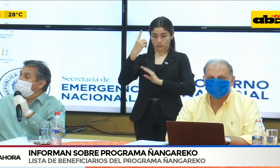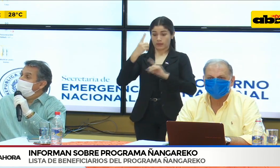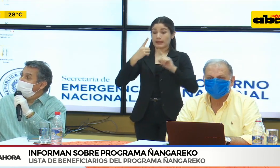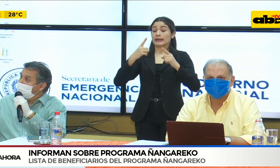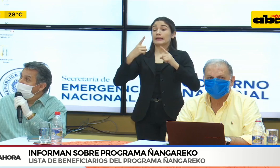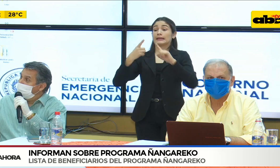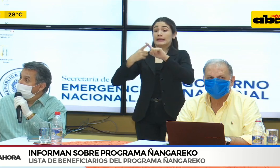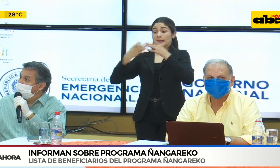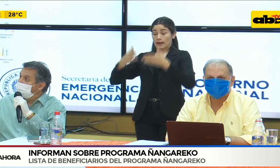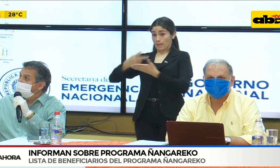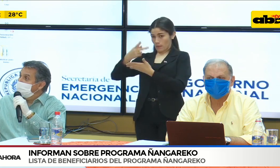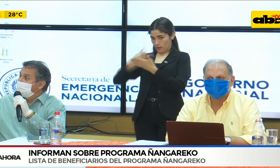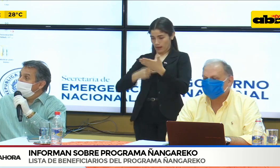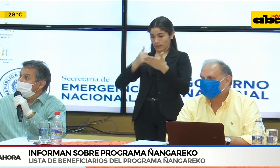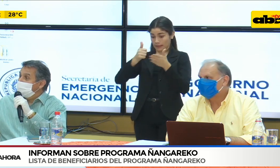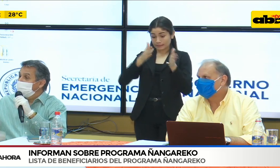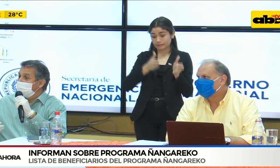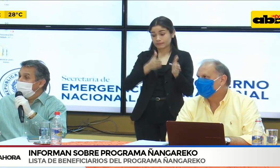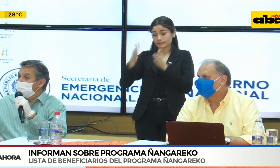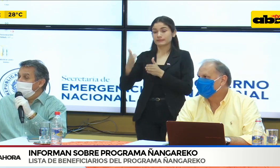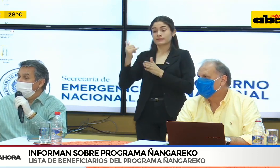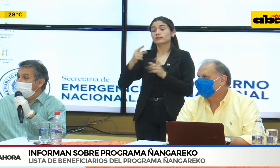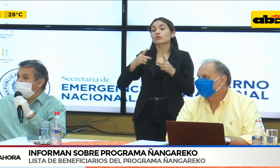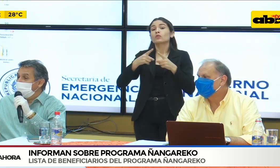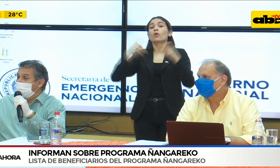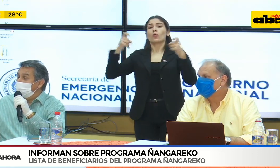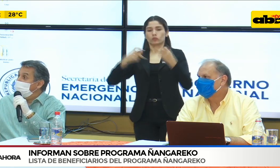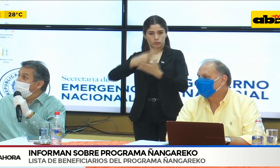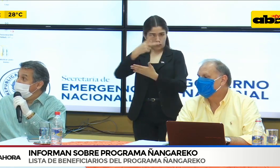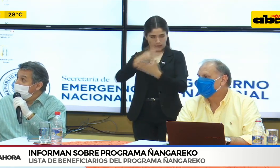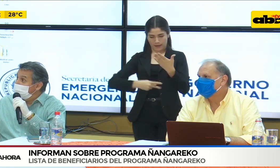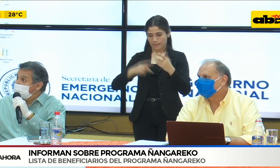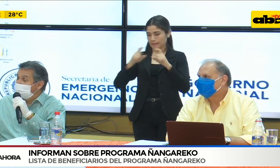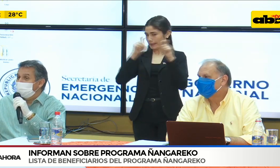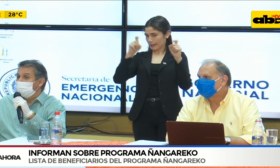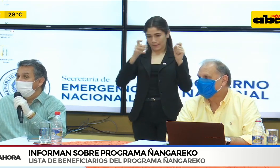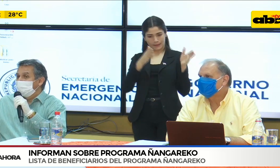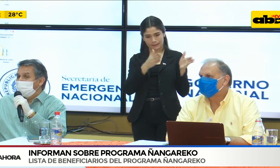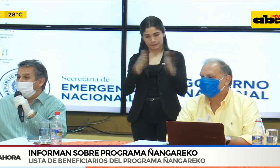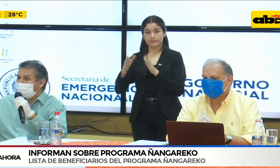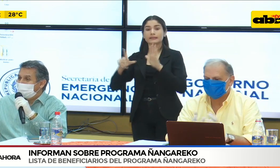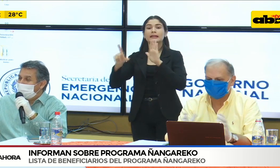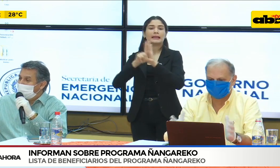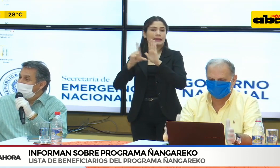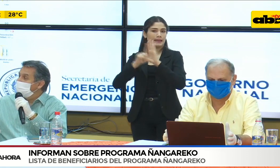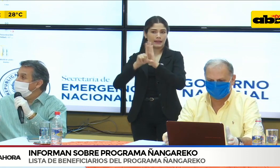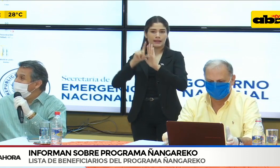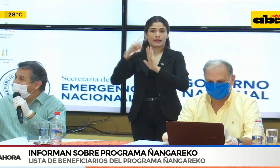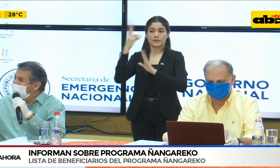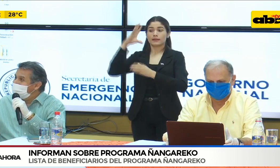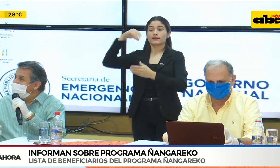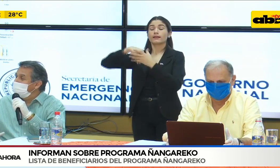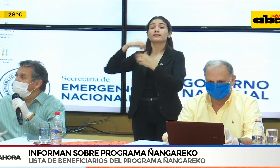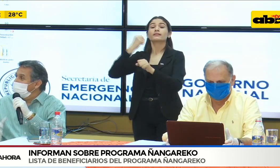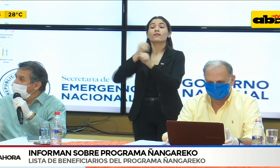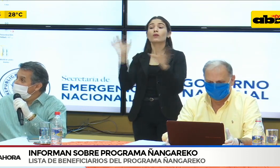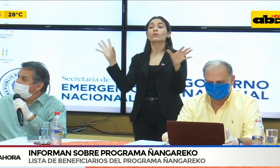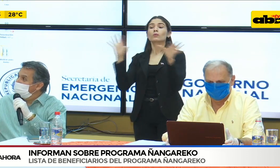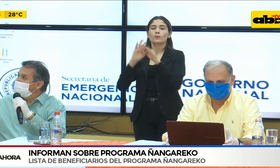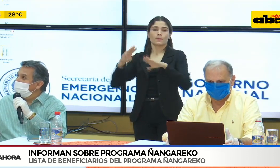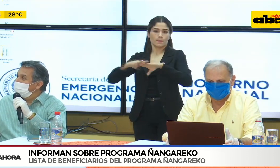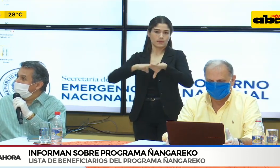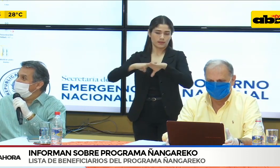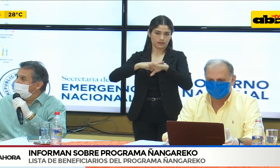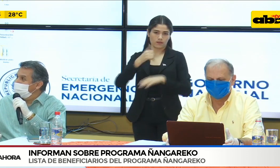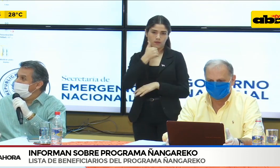que es de la ley de emergencia que está coordinando el Ministerio de Hacienda. Está trabajando intensamente, otro